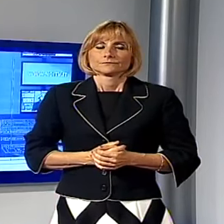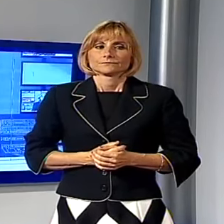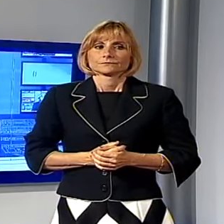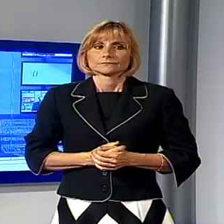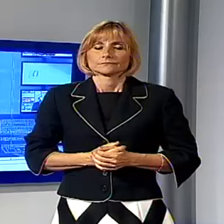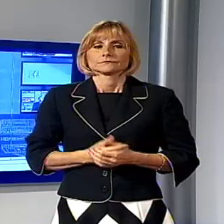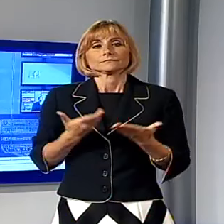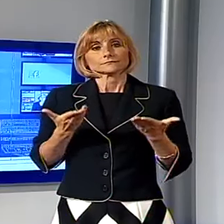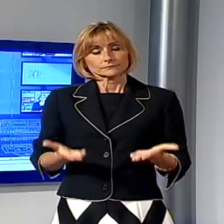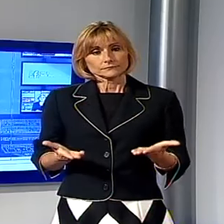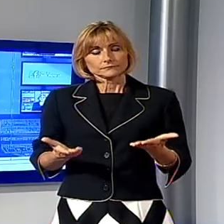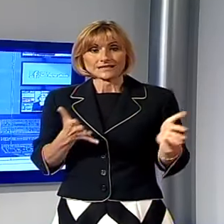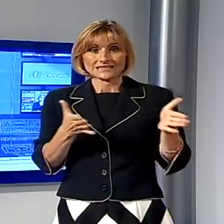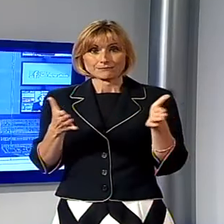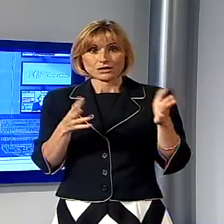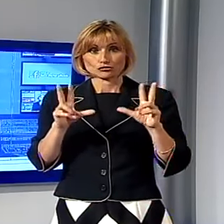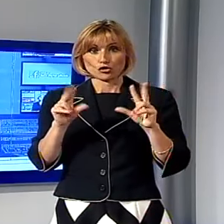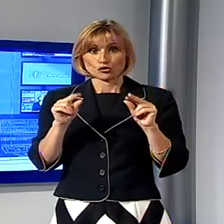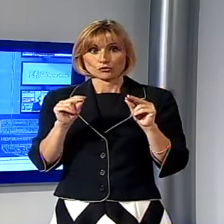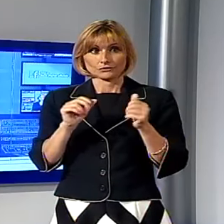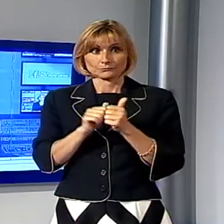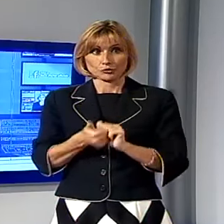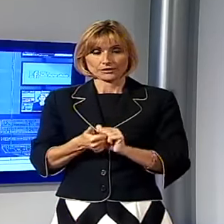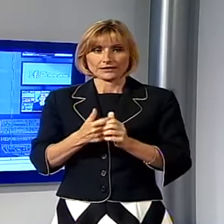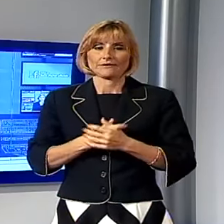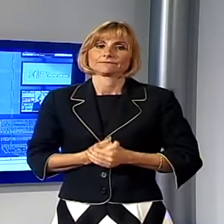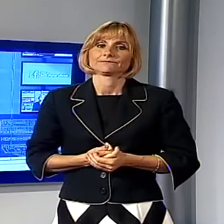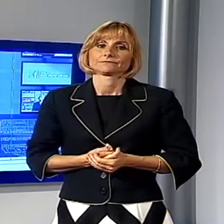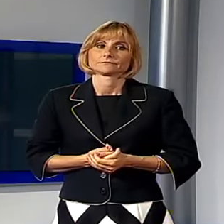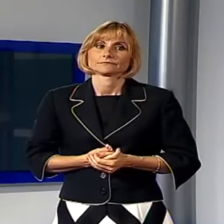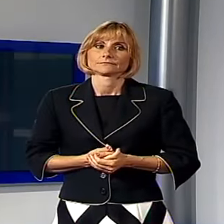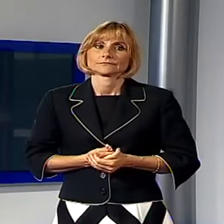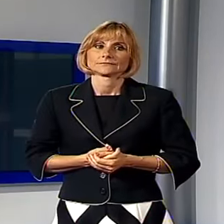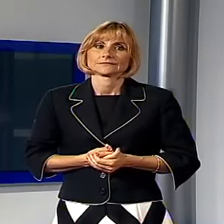e adesso spazio alle notizie sportive grazie a tutti grazie a